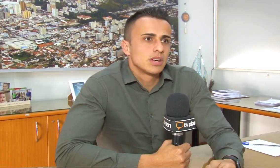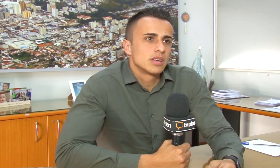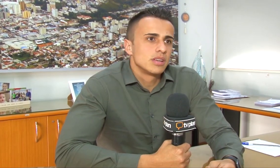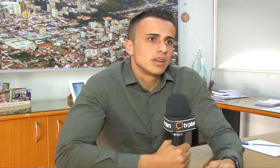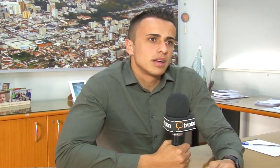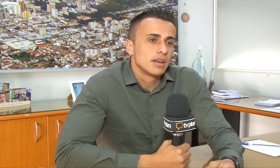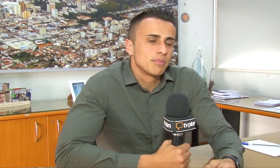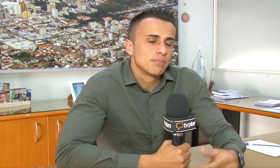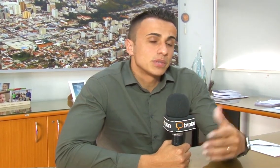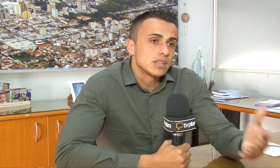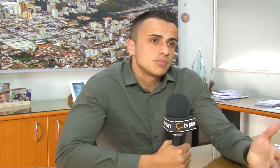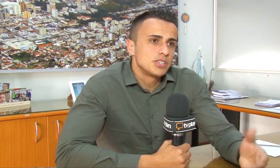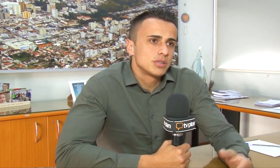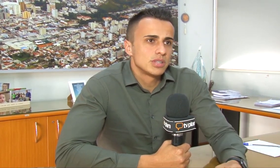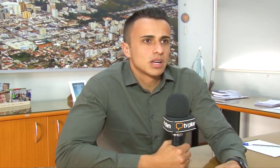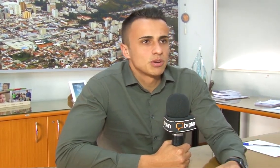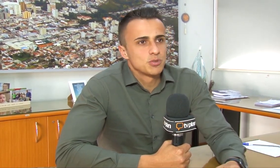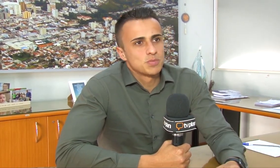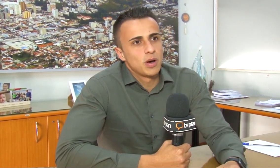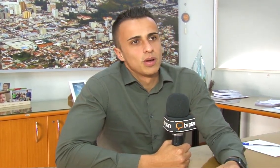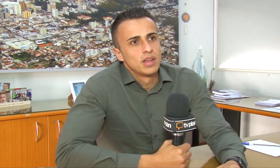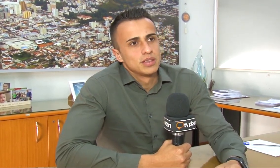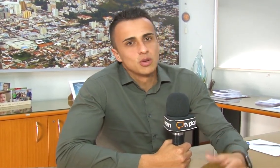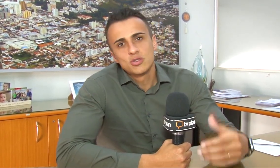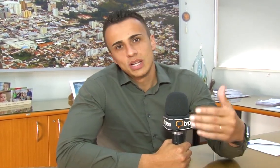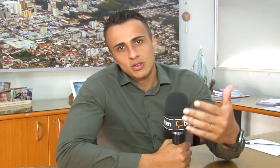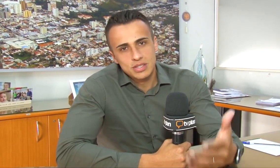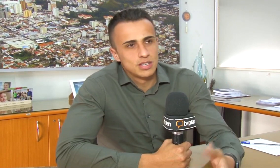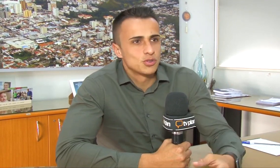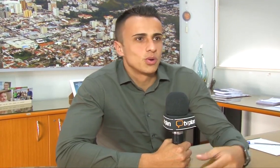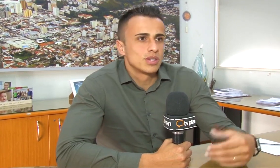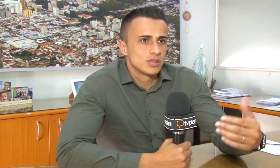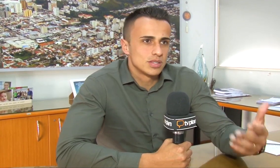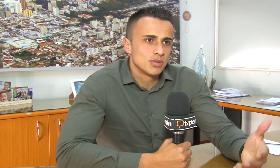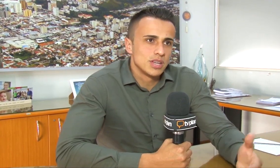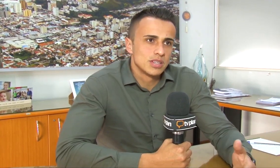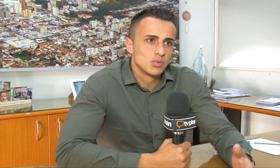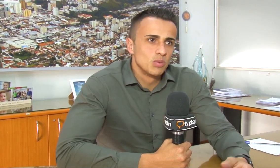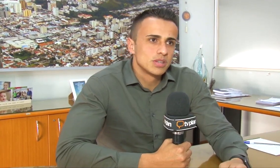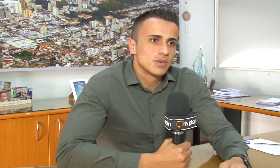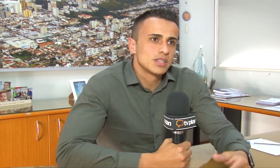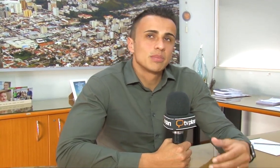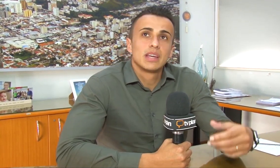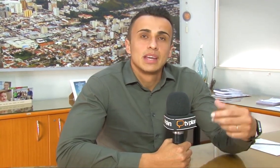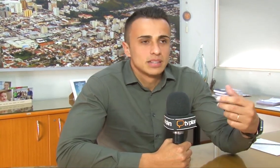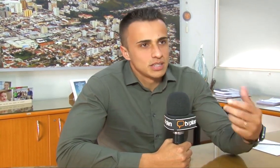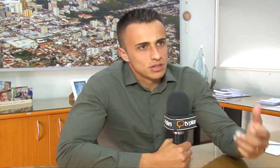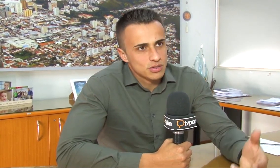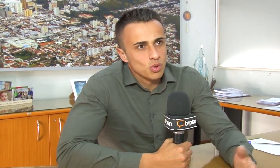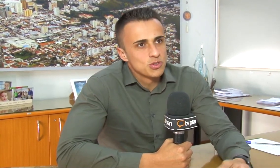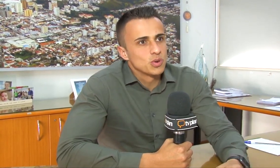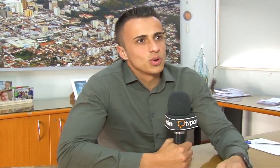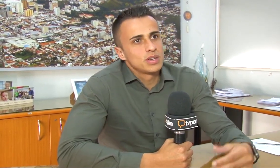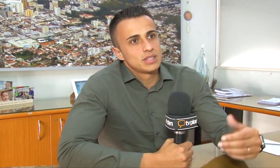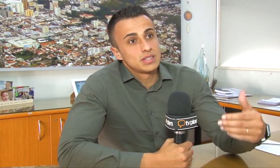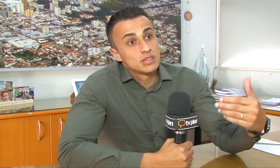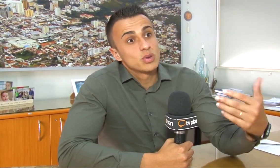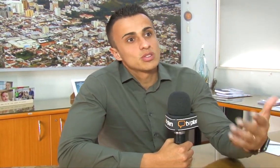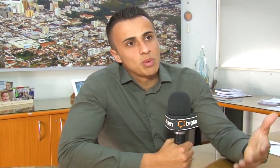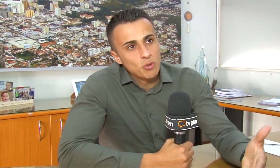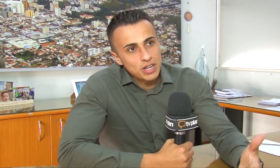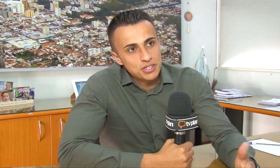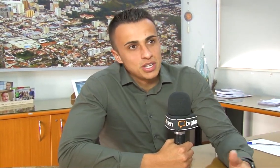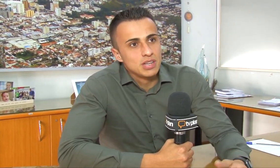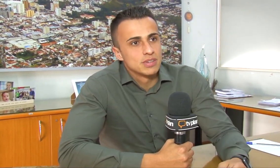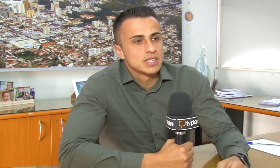eventos aqui transmitidos da Câmara Municipal. Não só nas nossas sessões, nas nossas audiências públicas, mas também nas nossas comissões, nas